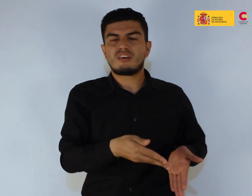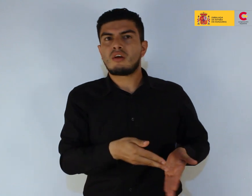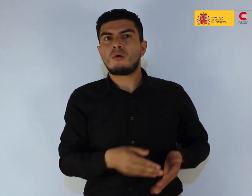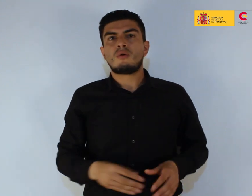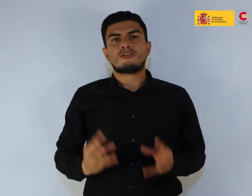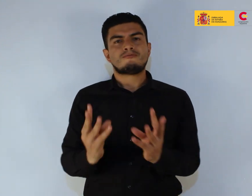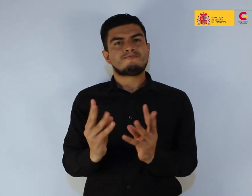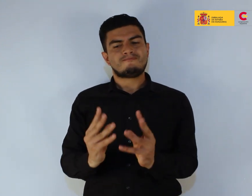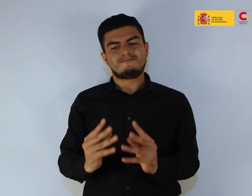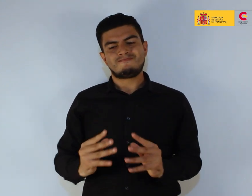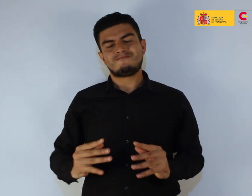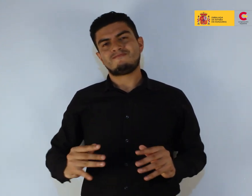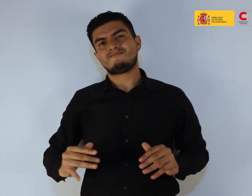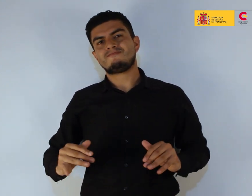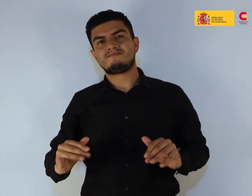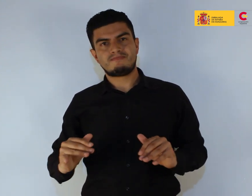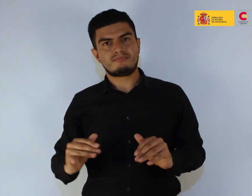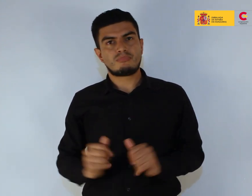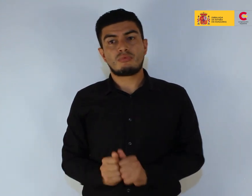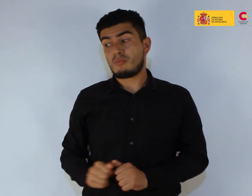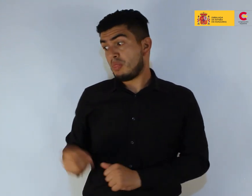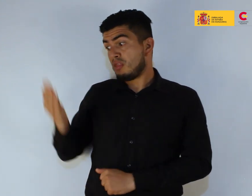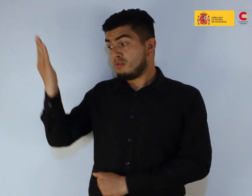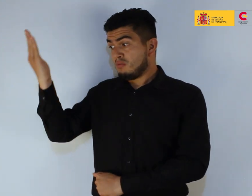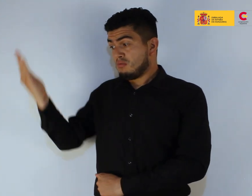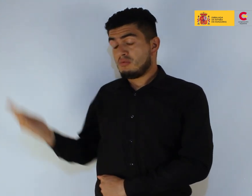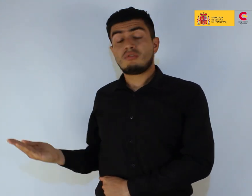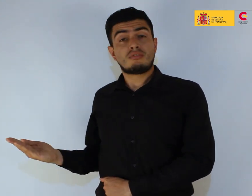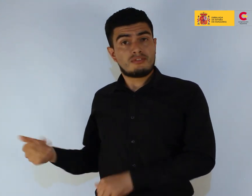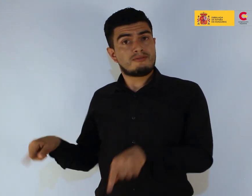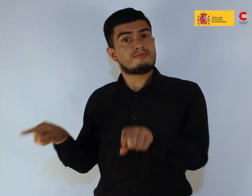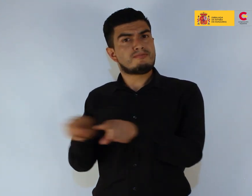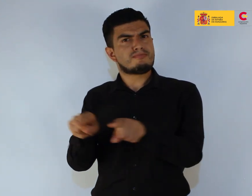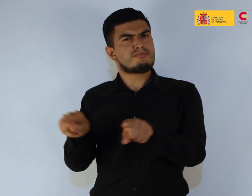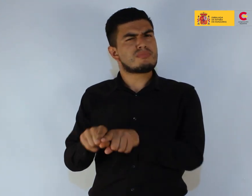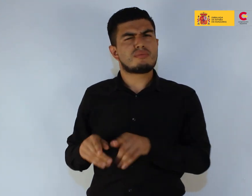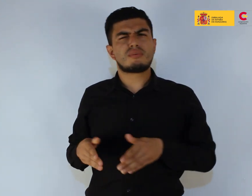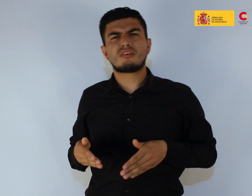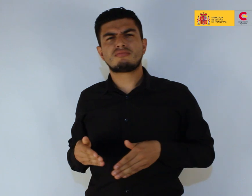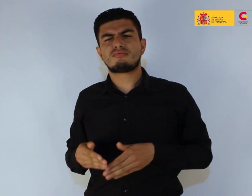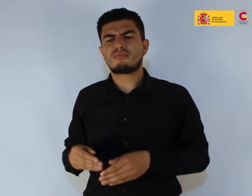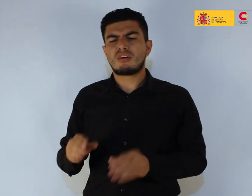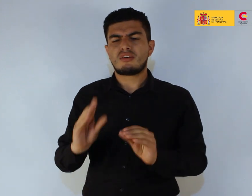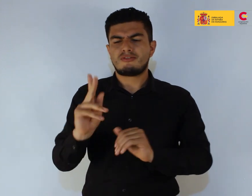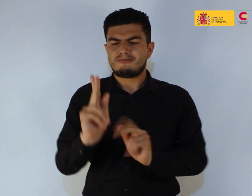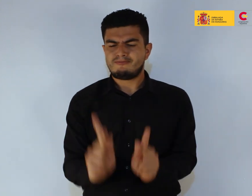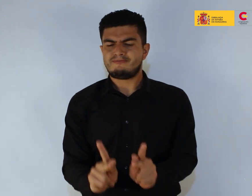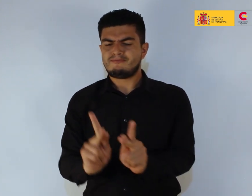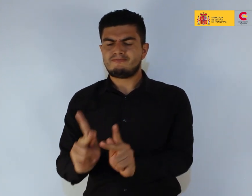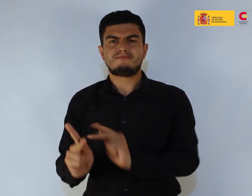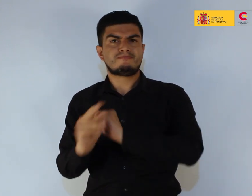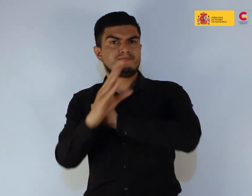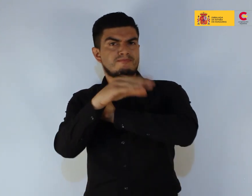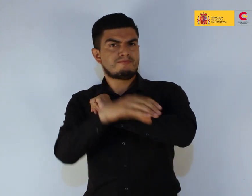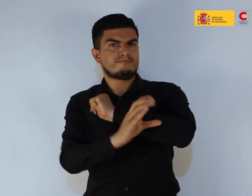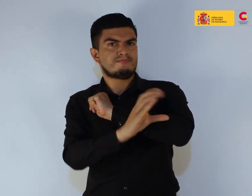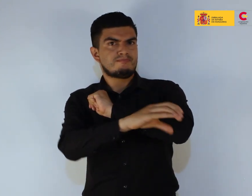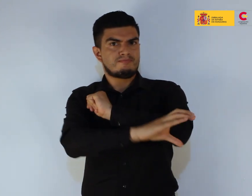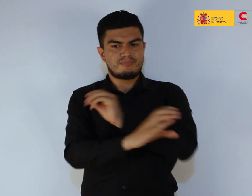esta exposición, la artista ha creado un apartado exclusivo del archivo a partir de contribuciones de los habitantes de Cedeño. La obra